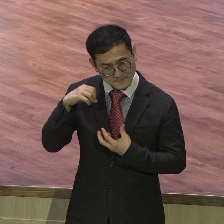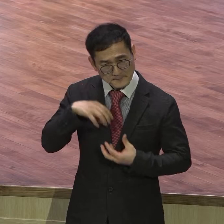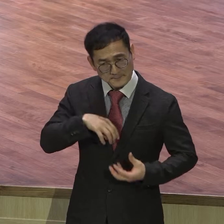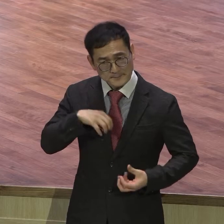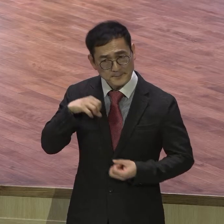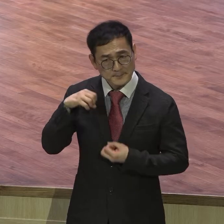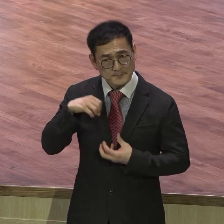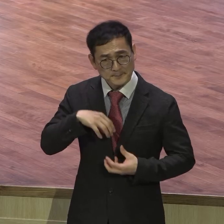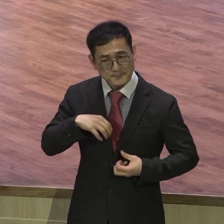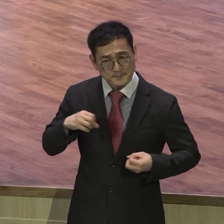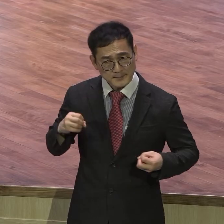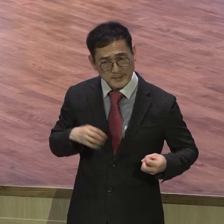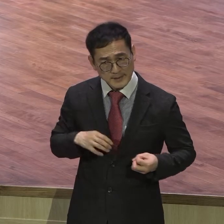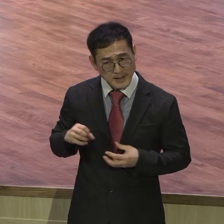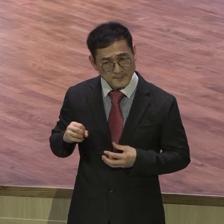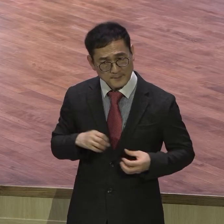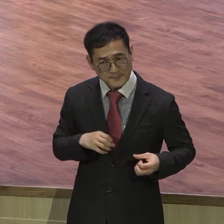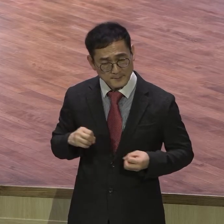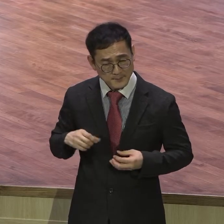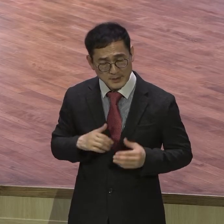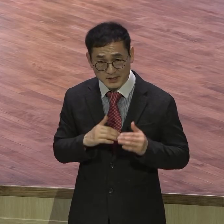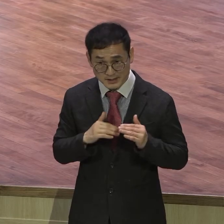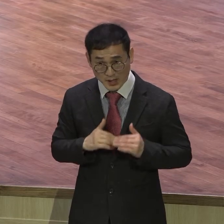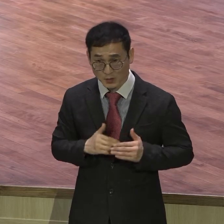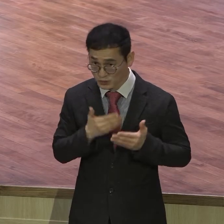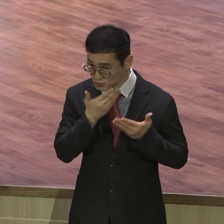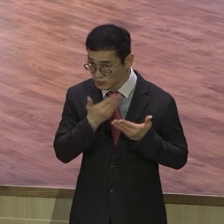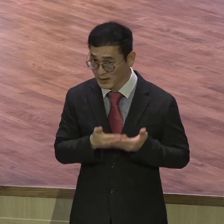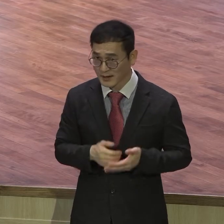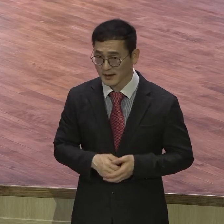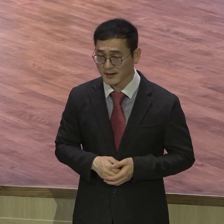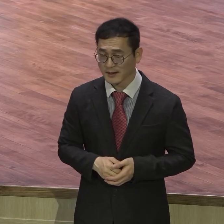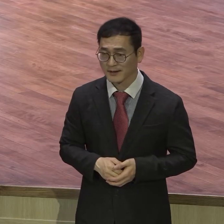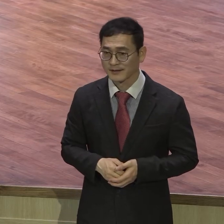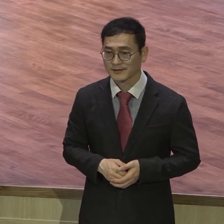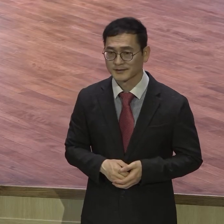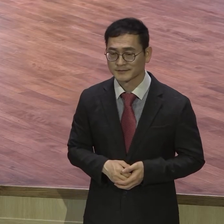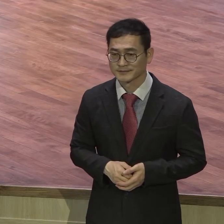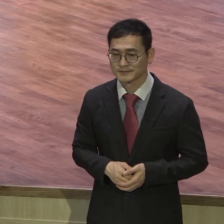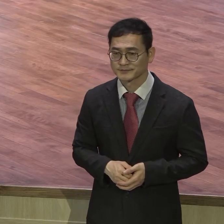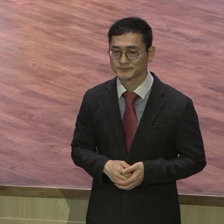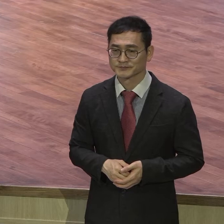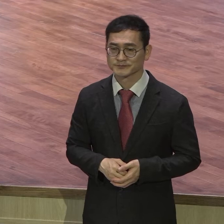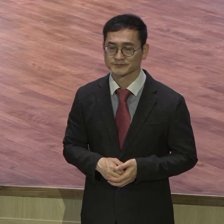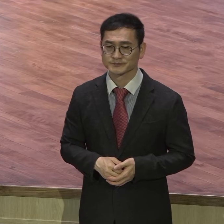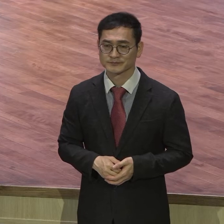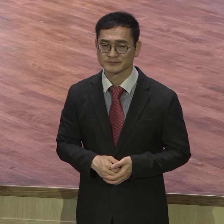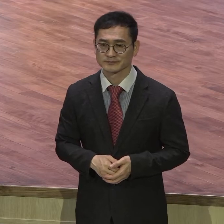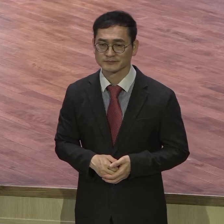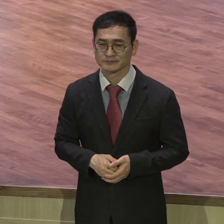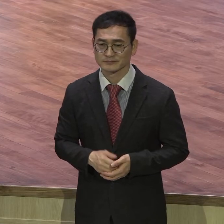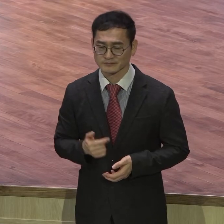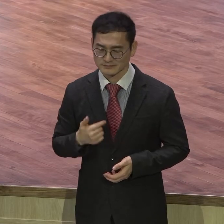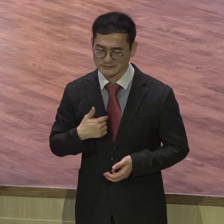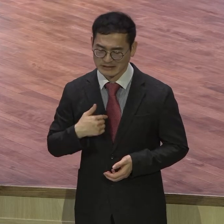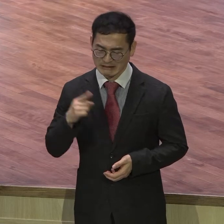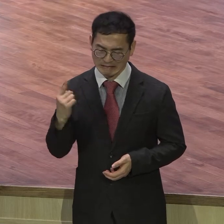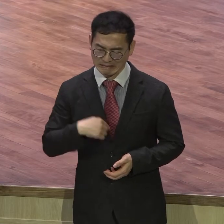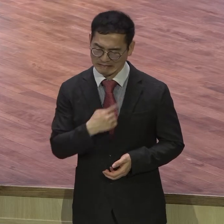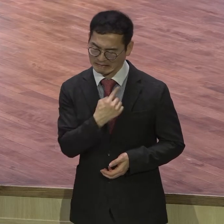말하는 내용이 굉장히 중요하다고요 셀프 토크 하면서요 자기 자신에서 부정적으로 계속